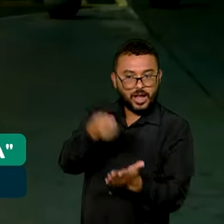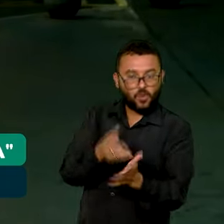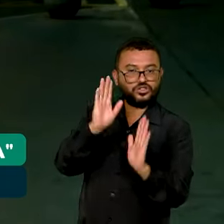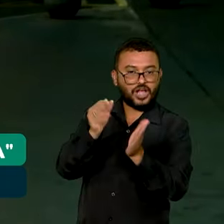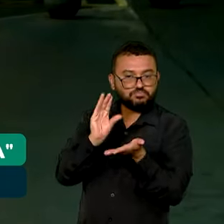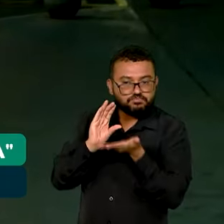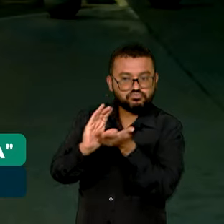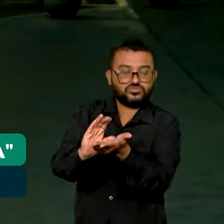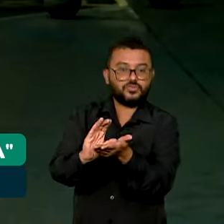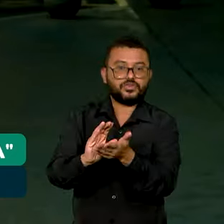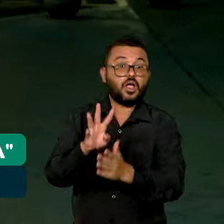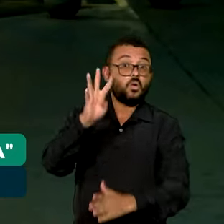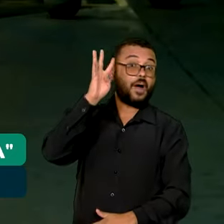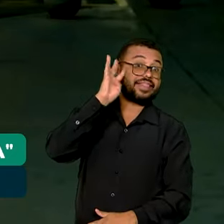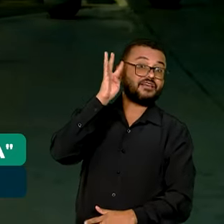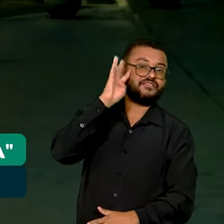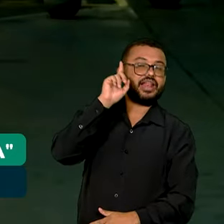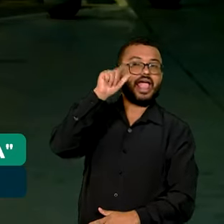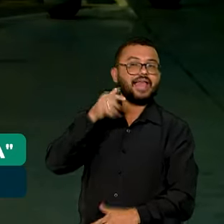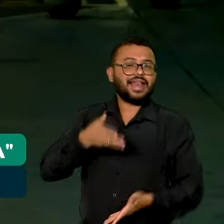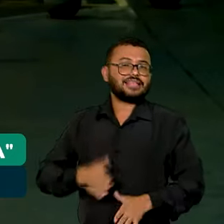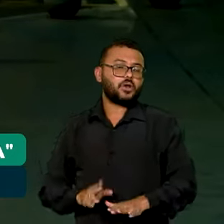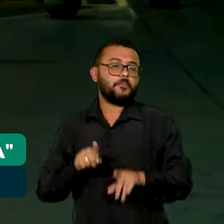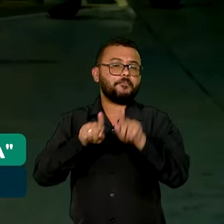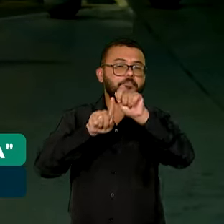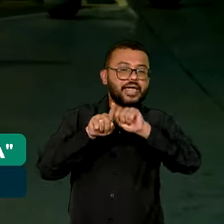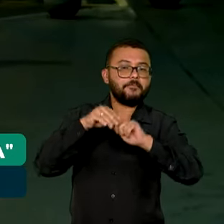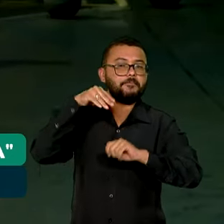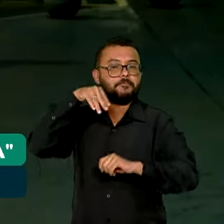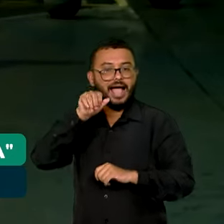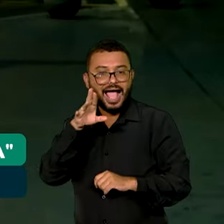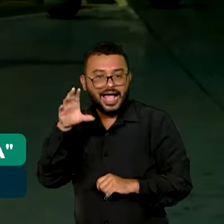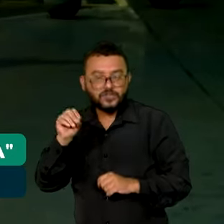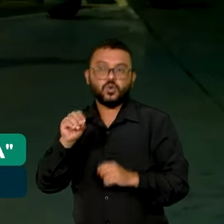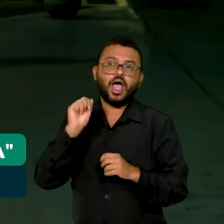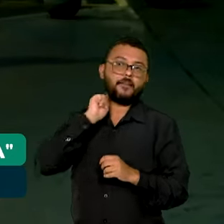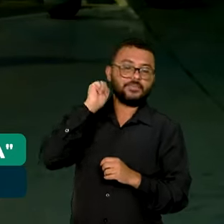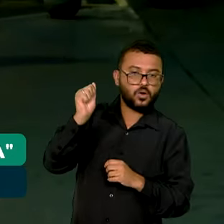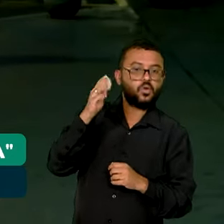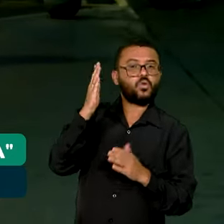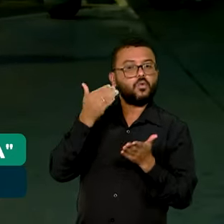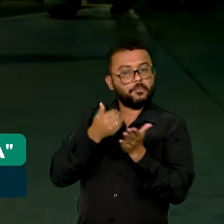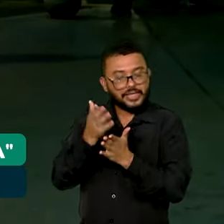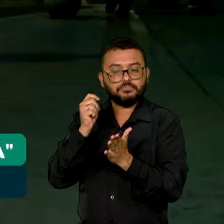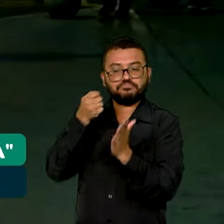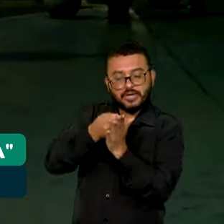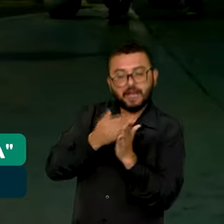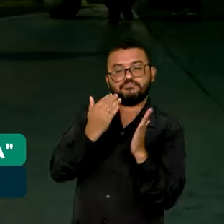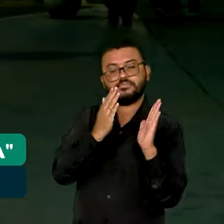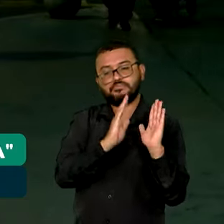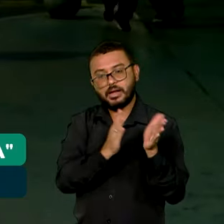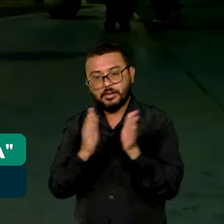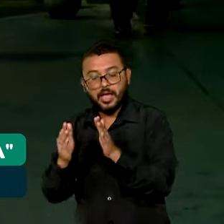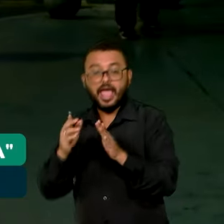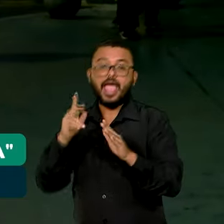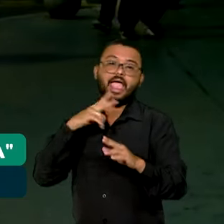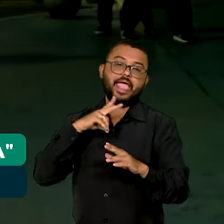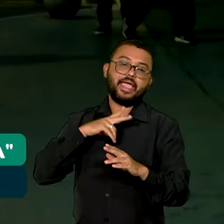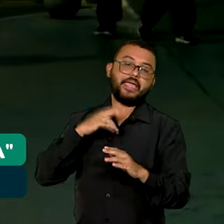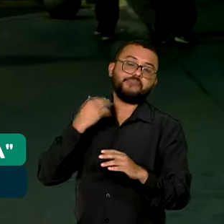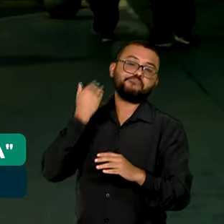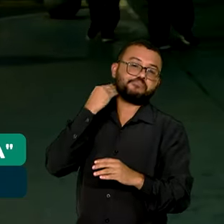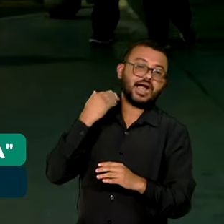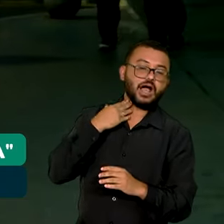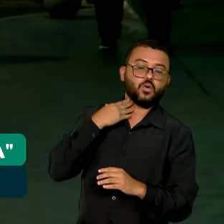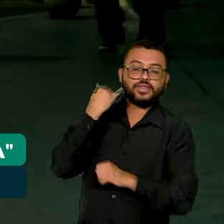Na quarta-feira, o pagamento é para quem nasceu em março e abril. O depósito será realizado em contas digitais abertas